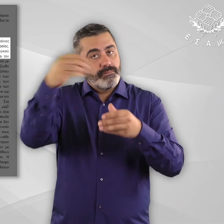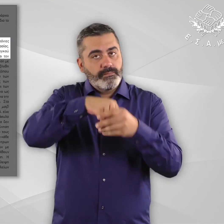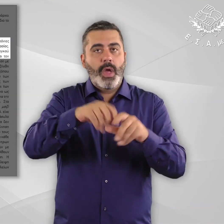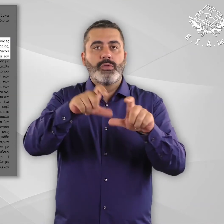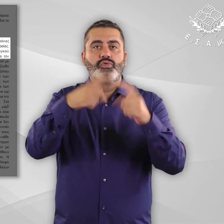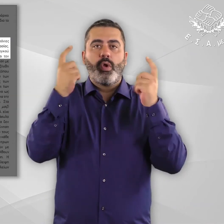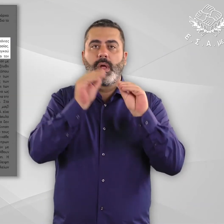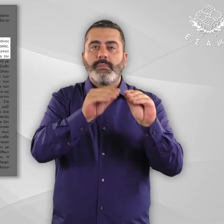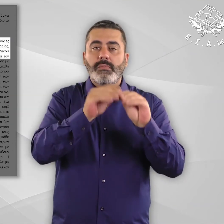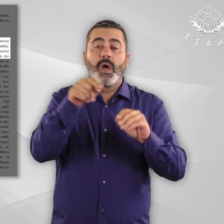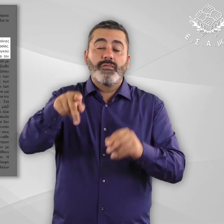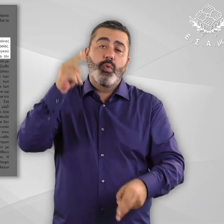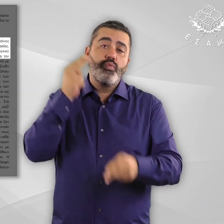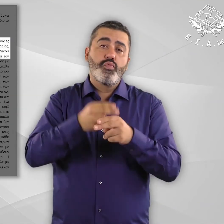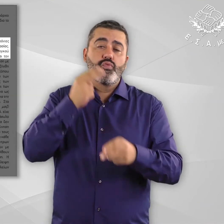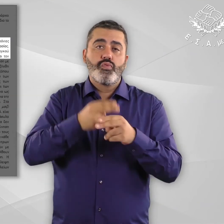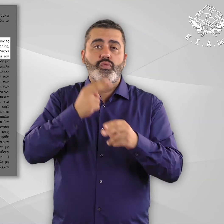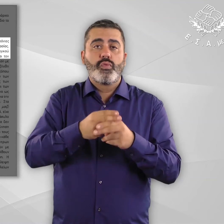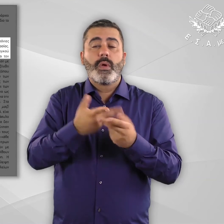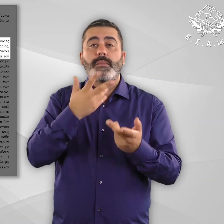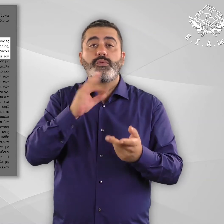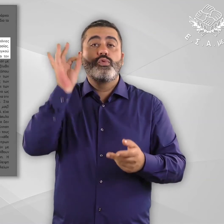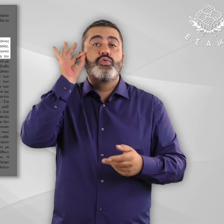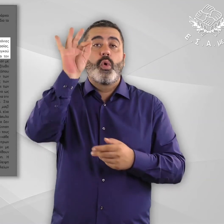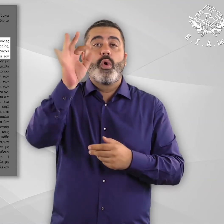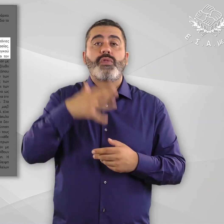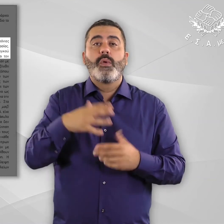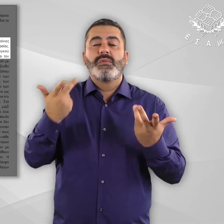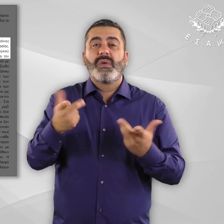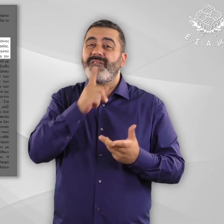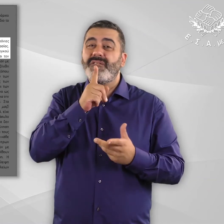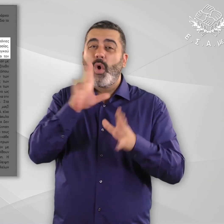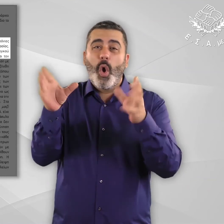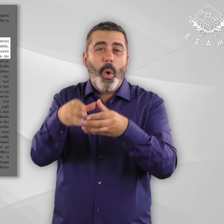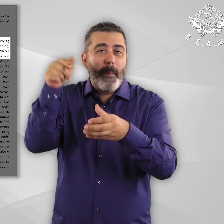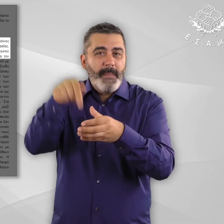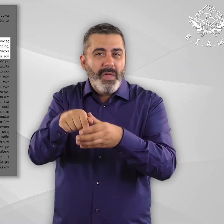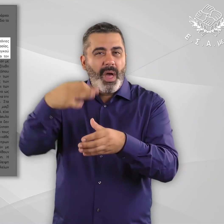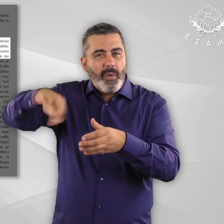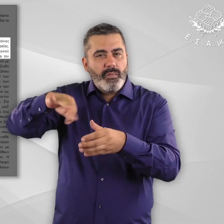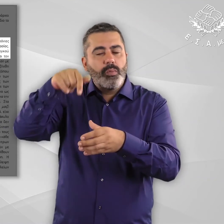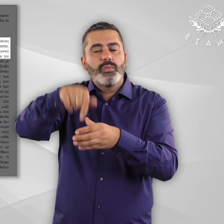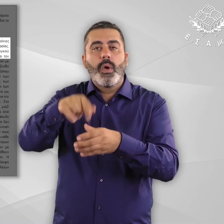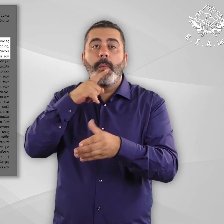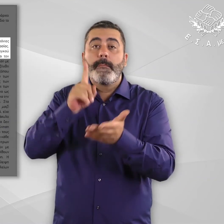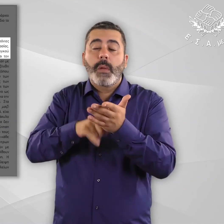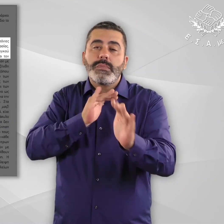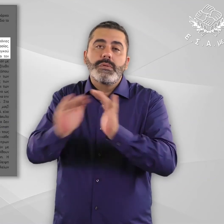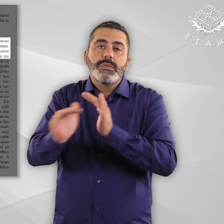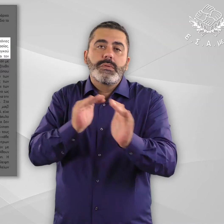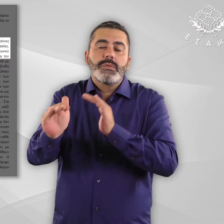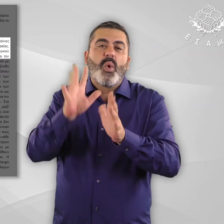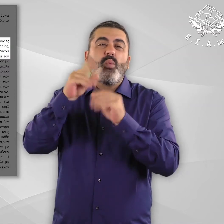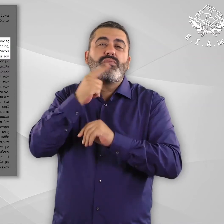παιδιών προσφύγων με αναπηρία και χρόνιες παθήσεις στο εκπαιδευτικό σύστημα είναι ζωτική σ σημασίας, προκειμένου αυτό το πλέον